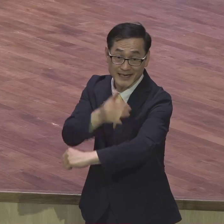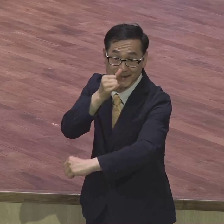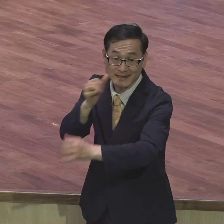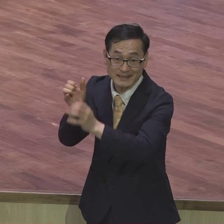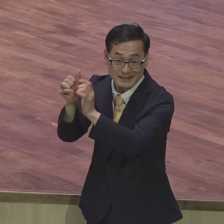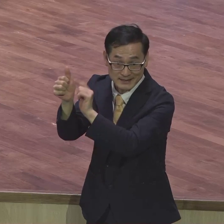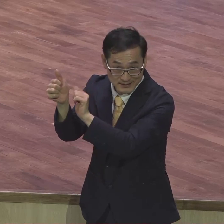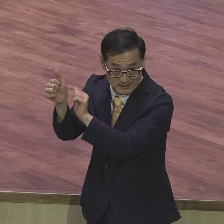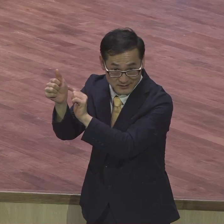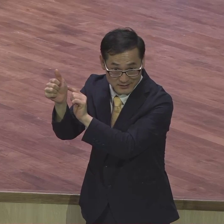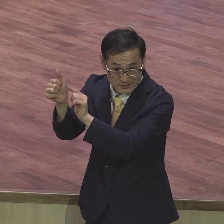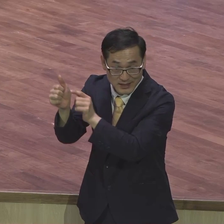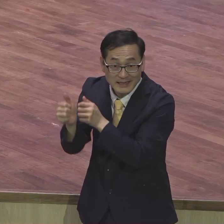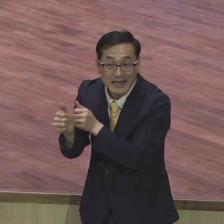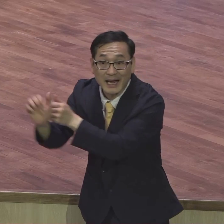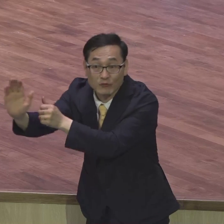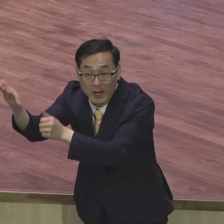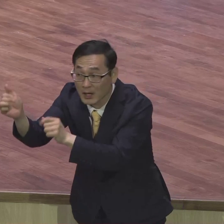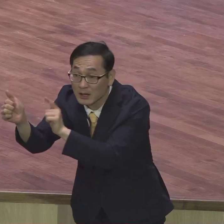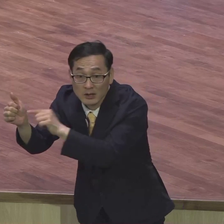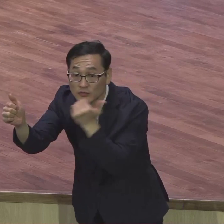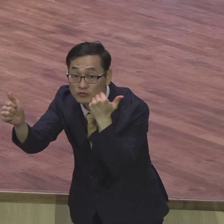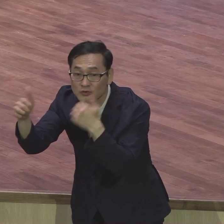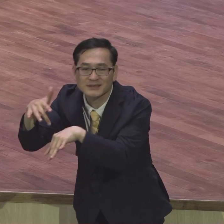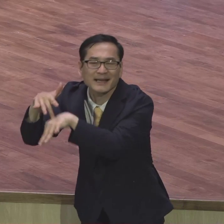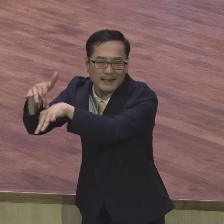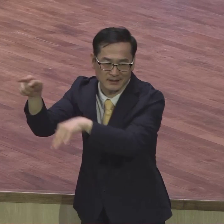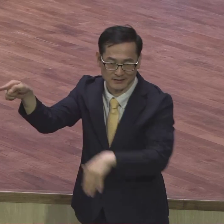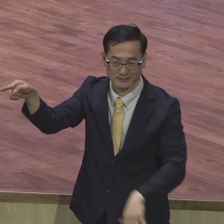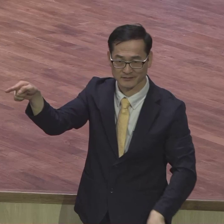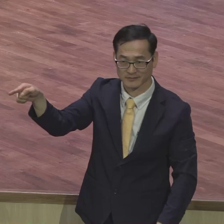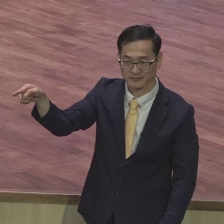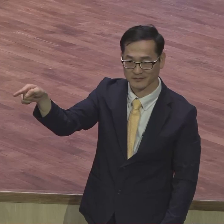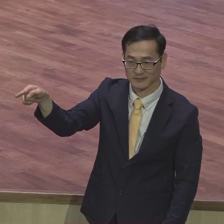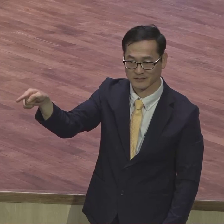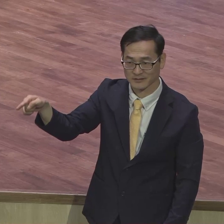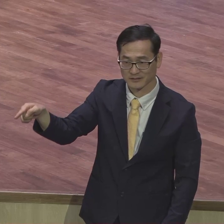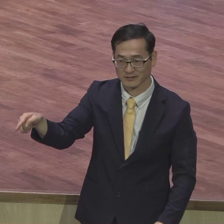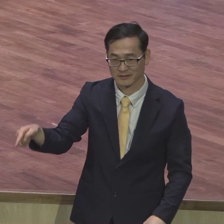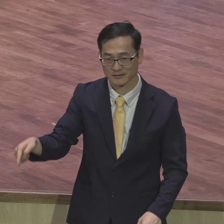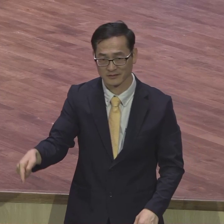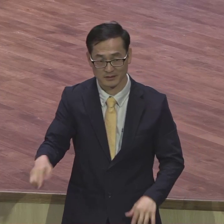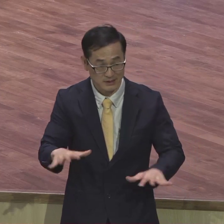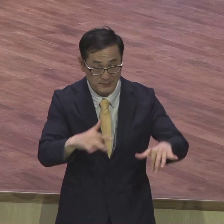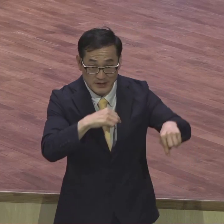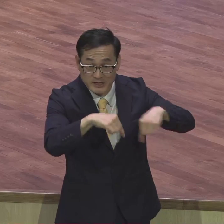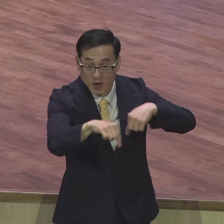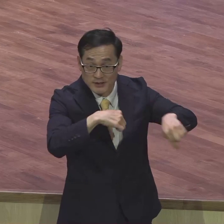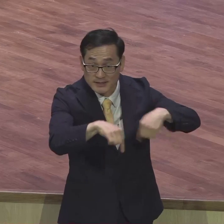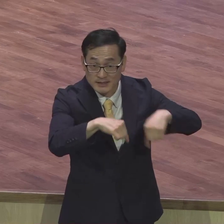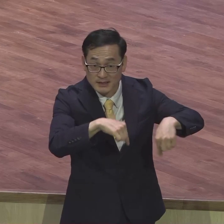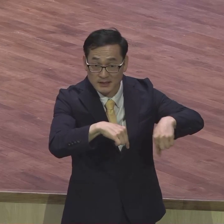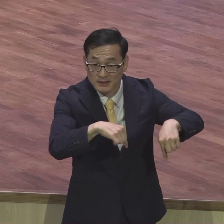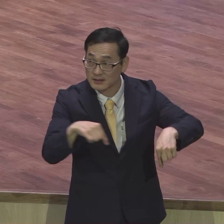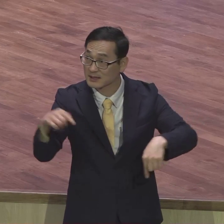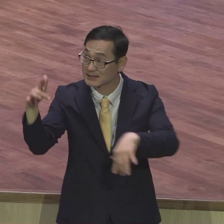왕은 마귀에요 사단이 정치 연기 사회문화 예술 다 잡았어요 완전히 다 잡아버렸어요